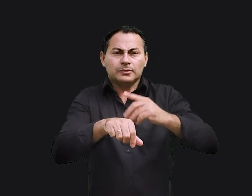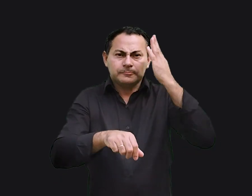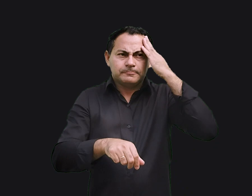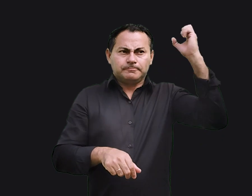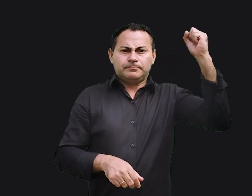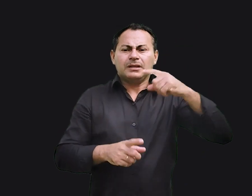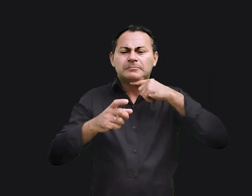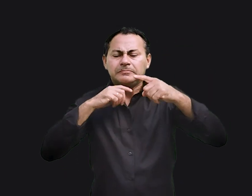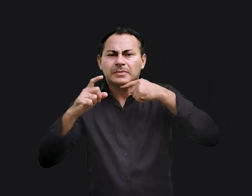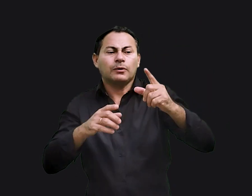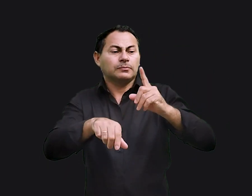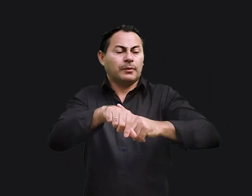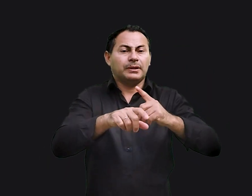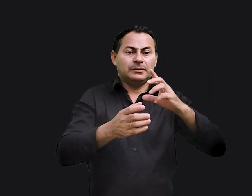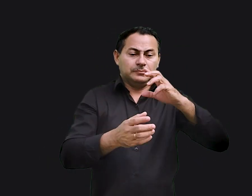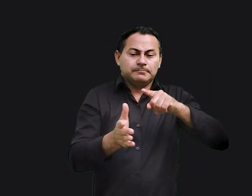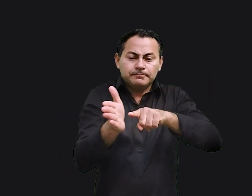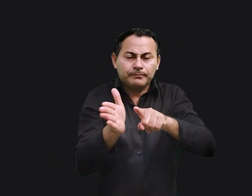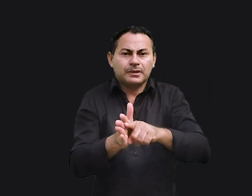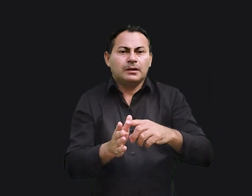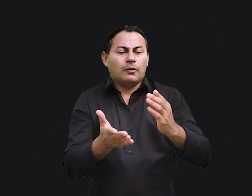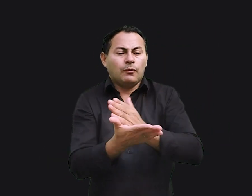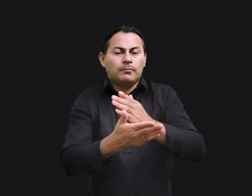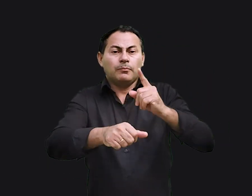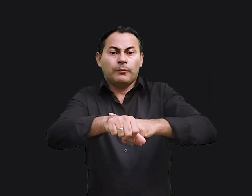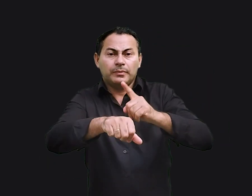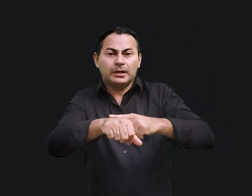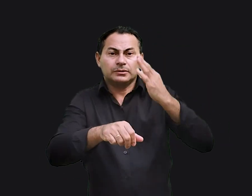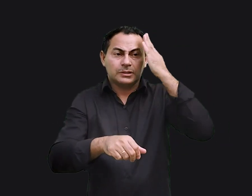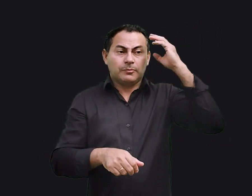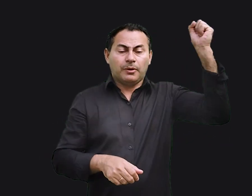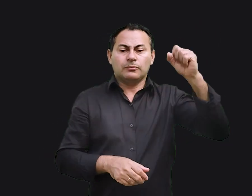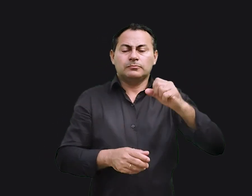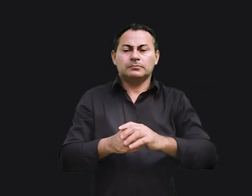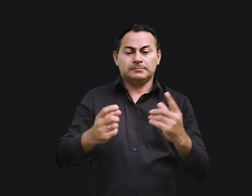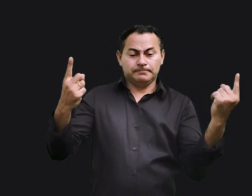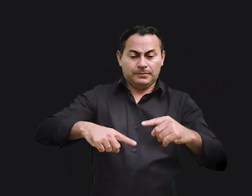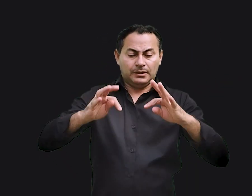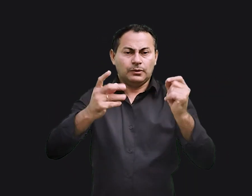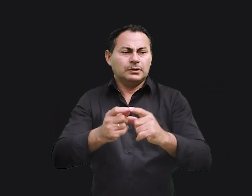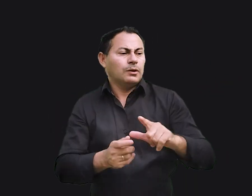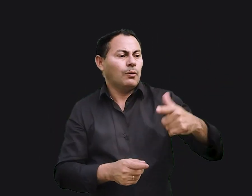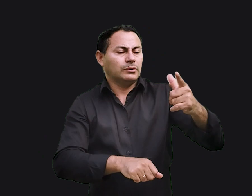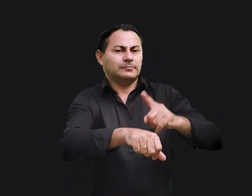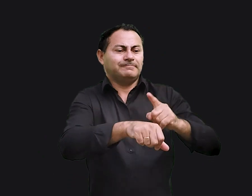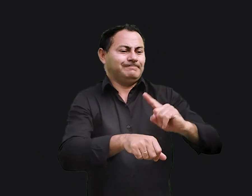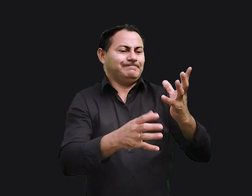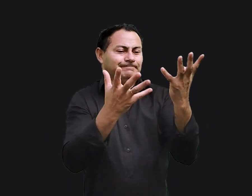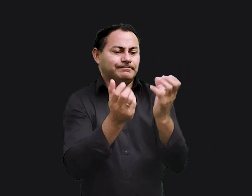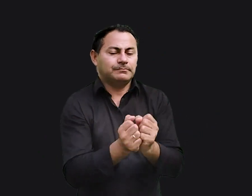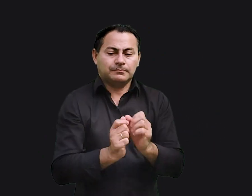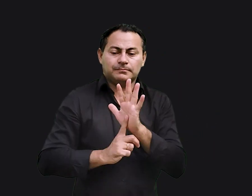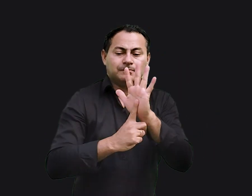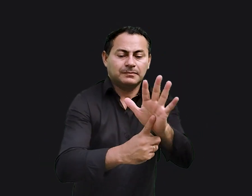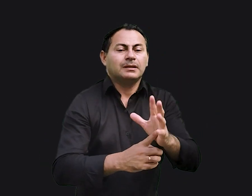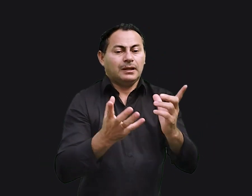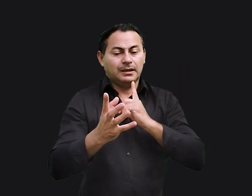questiona. Em certos momentos, Salomão desafia tudo, em outros ele sequer está recebendo revelação de Deus.